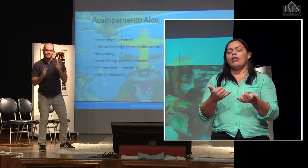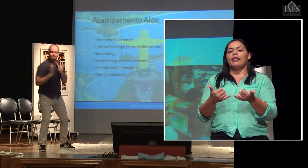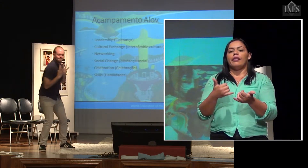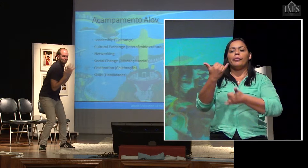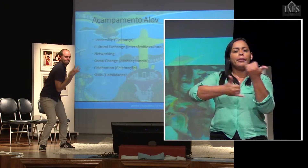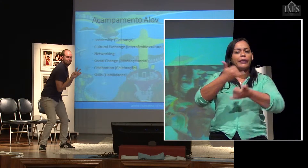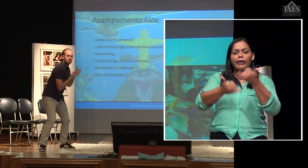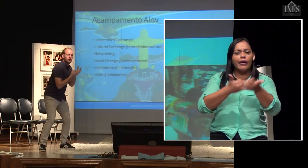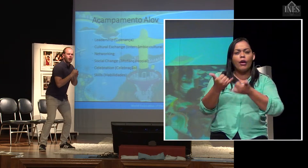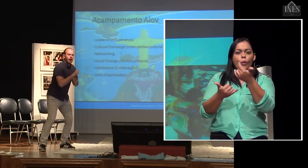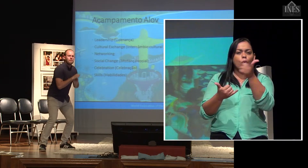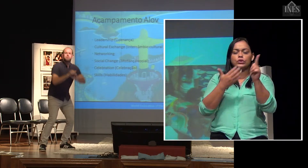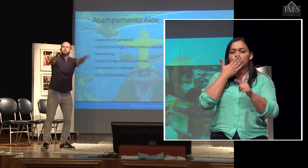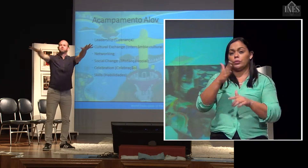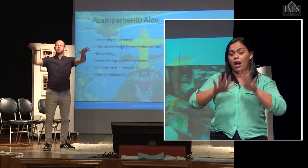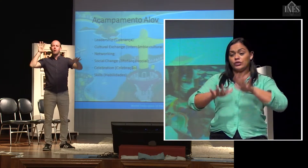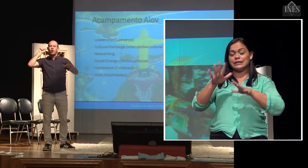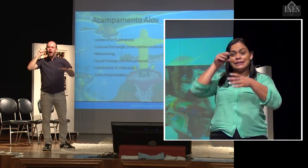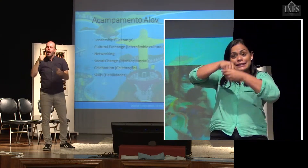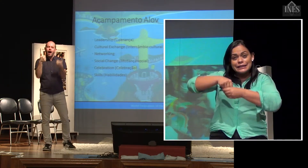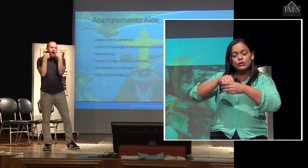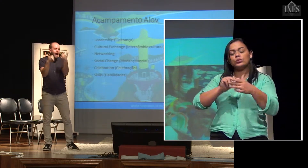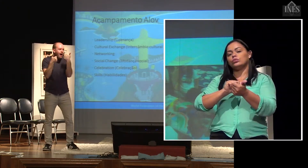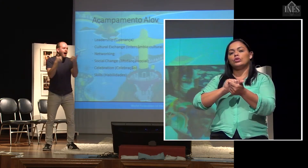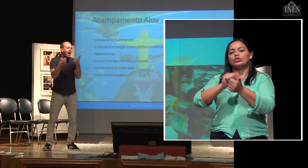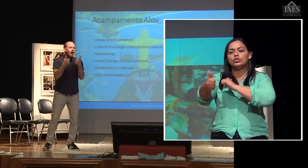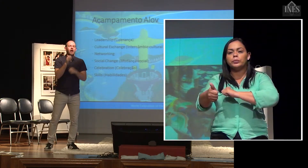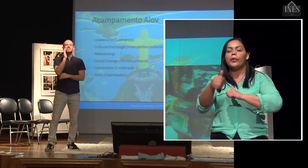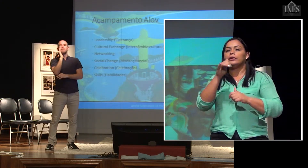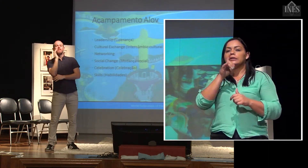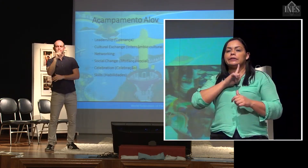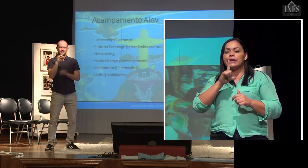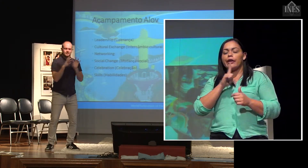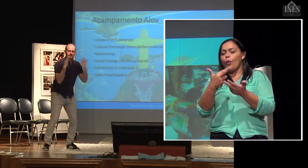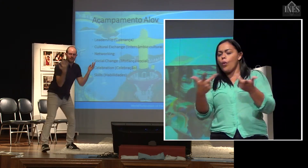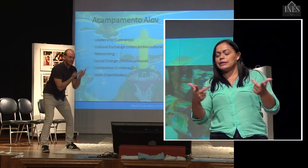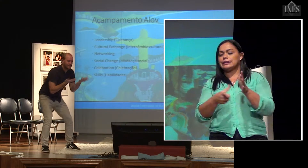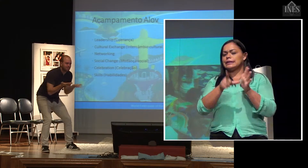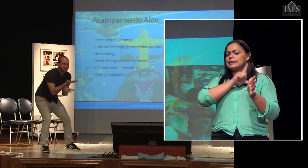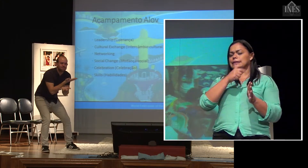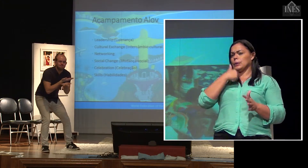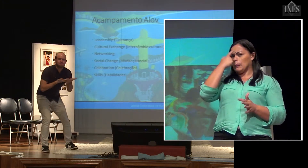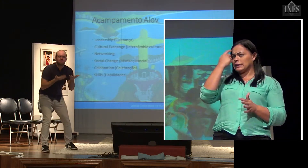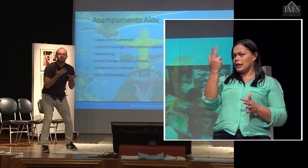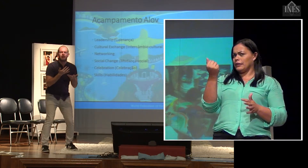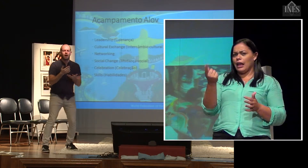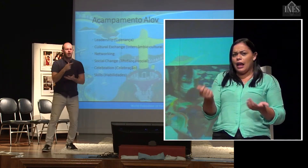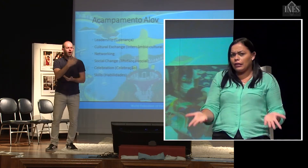jogos. Aí, às vezes, no próprio esporte ou naquele jogo, você começa a ver coisas que você não pensava. Por exemplo, às vezes, os ouvintes